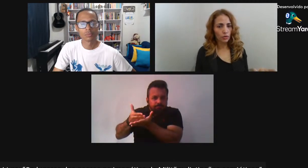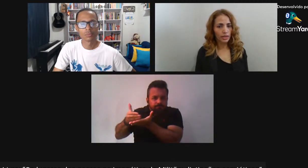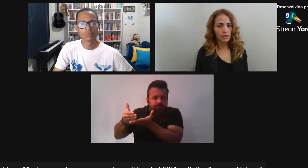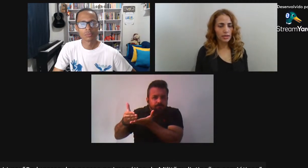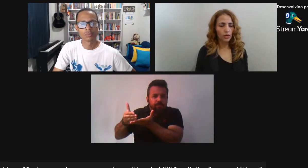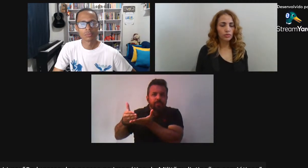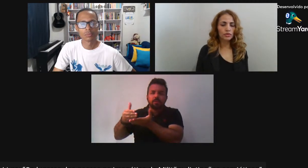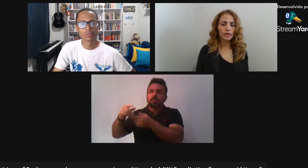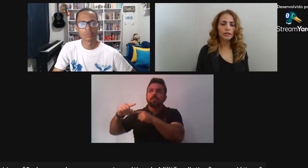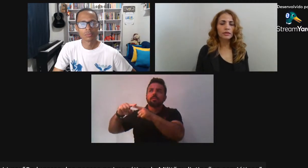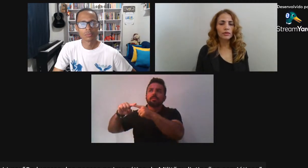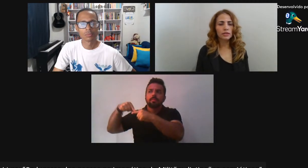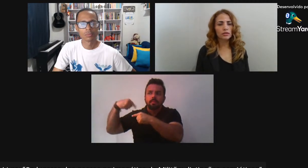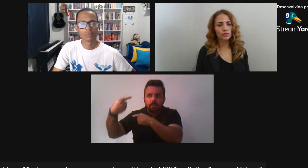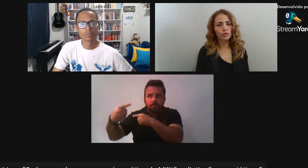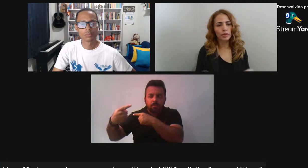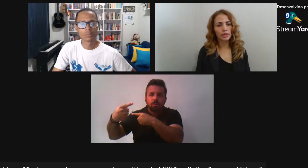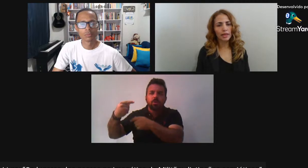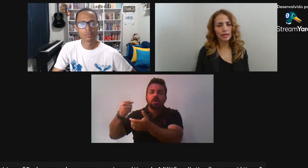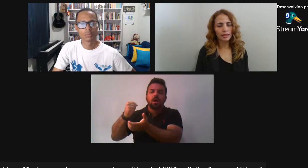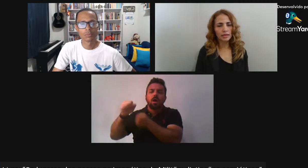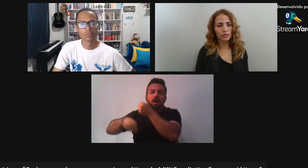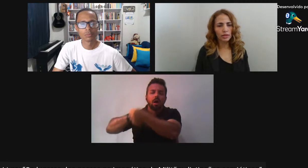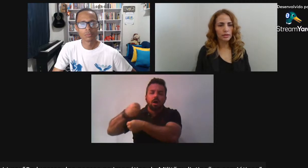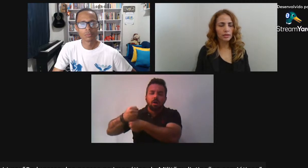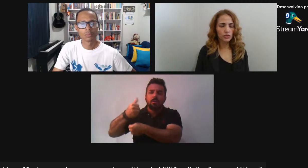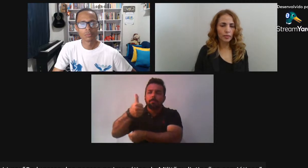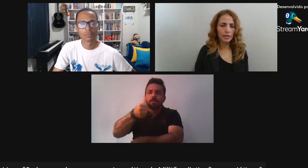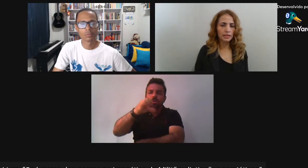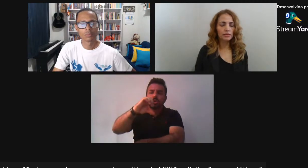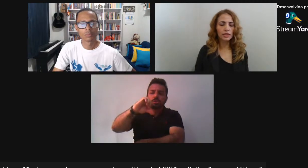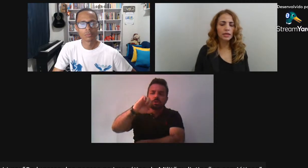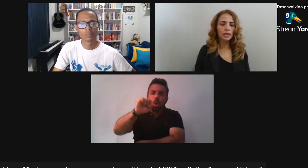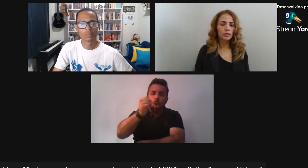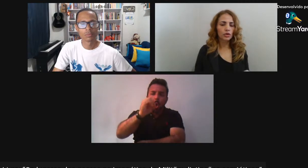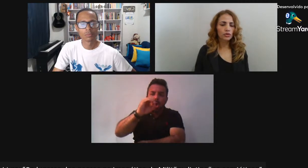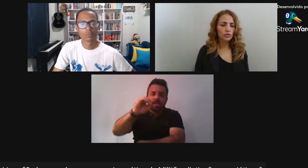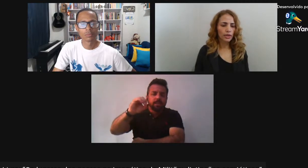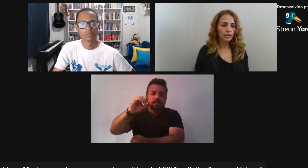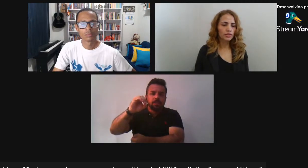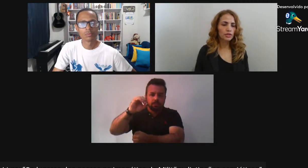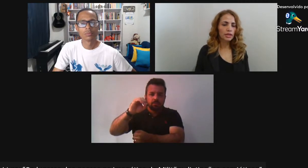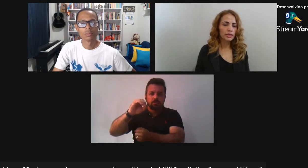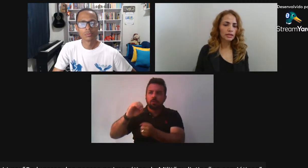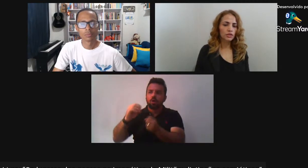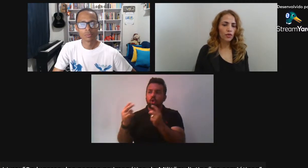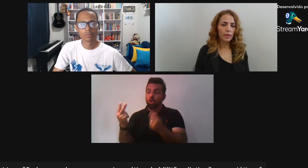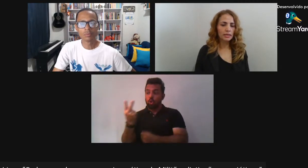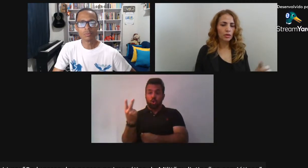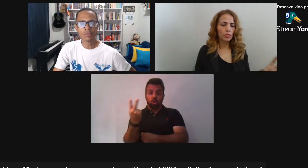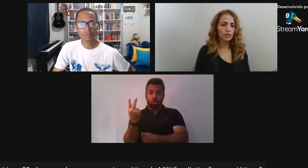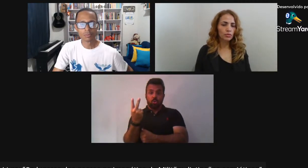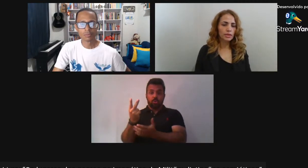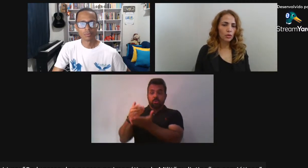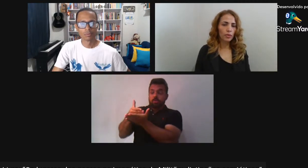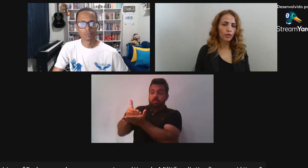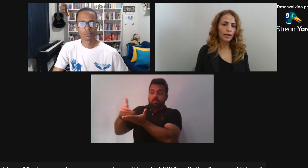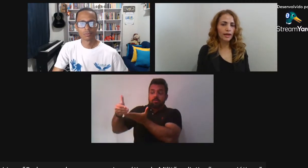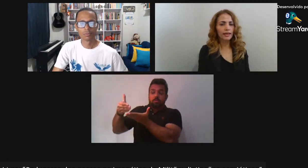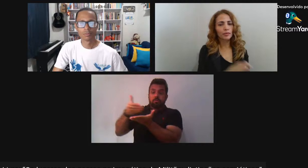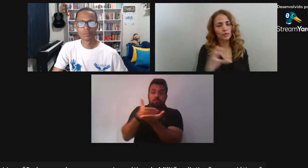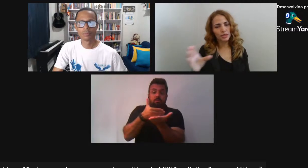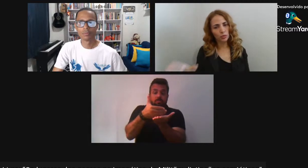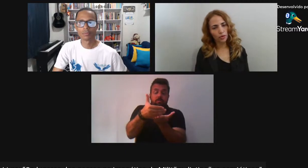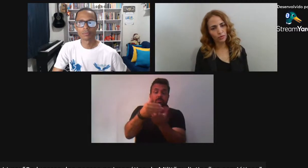eu pensei Trabalhar com esses alvos Com essas duas Para trabalhar a questão Da transformação Bóris Cossói até disse Que essa transformação Mostra uma São